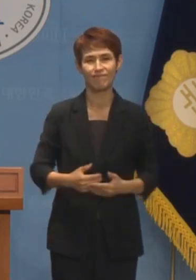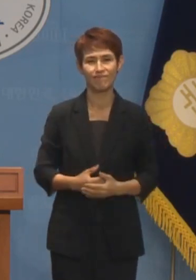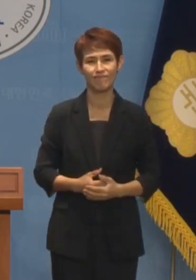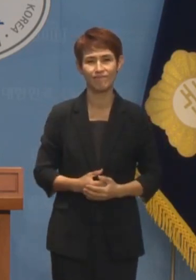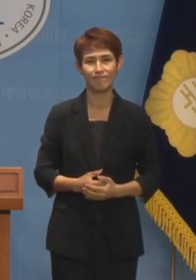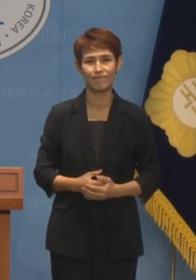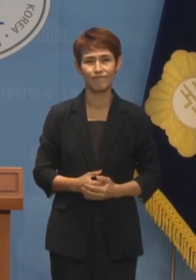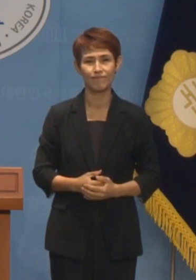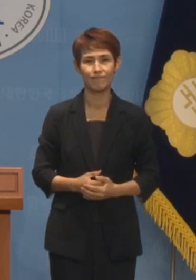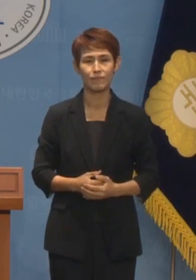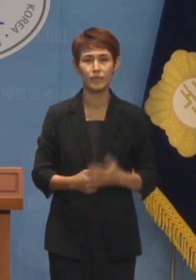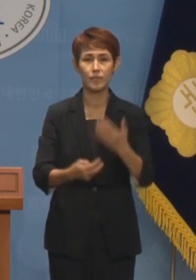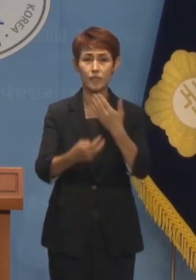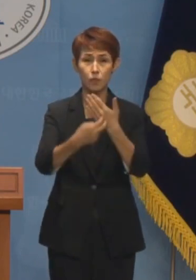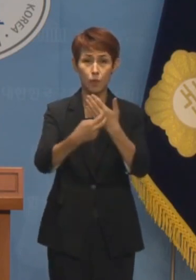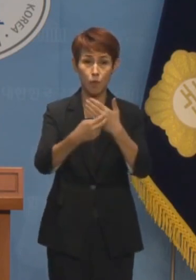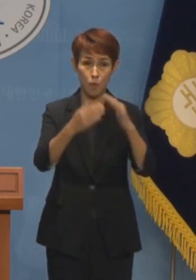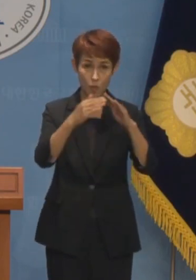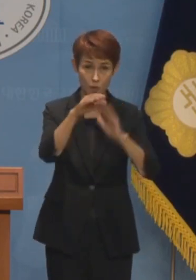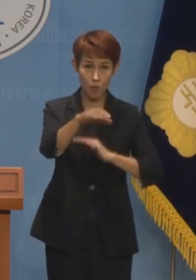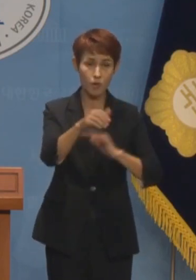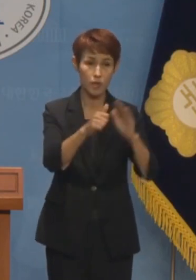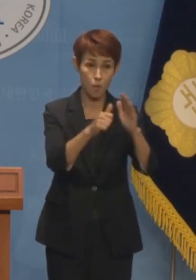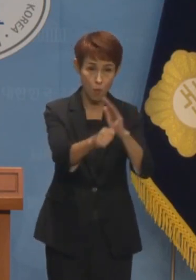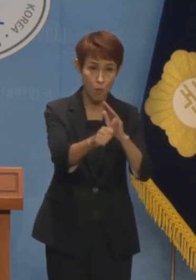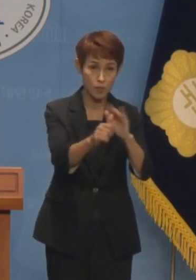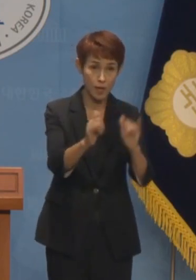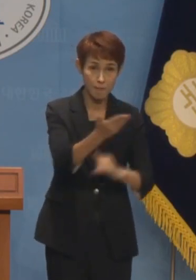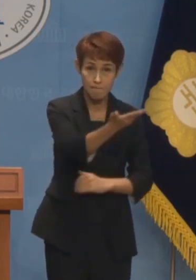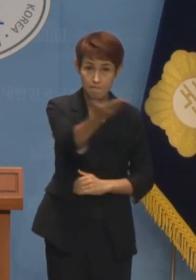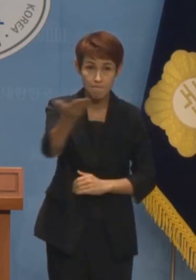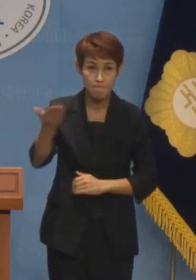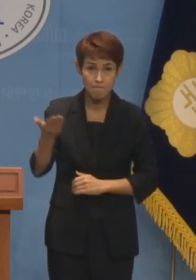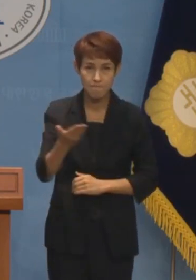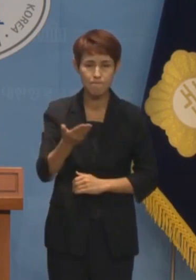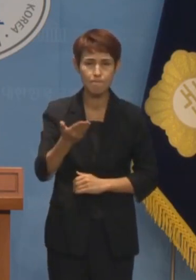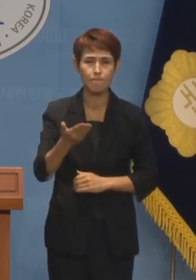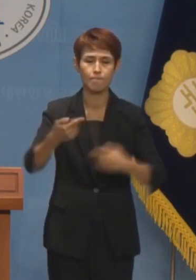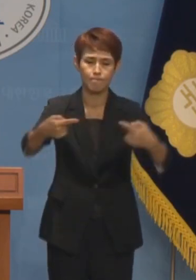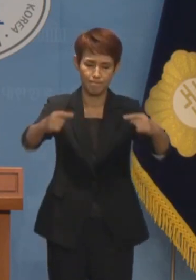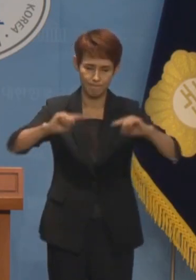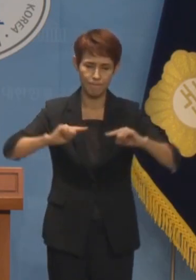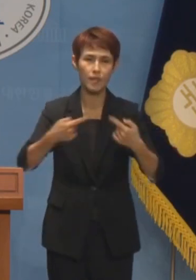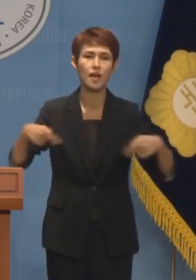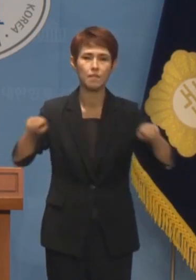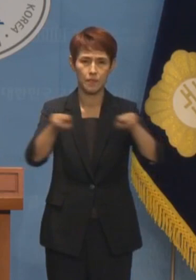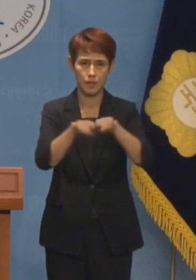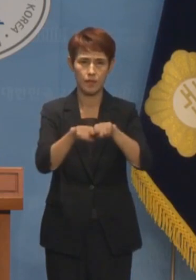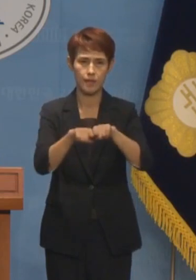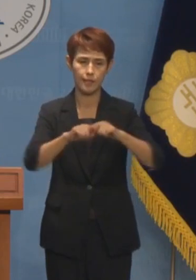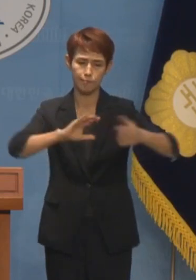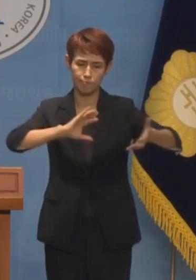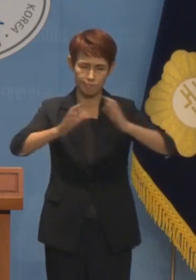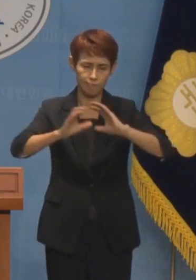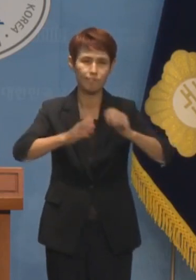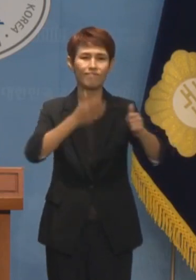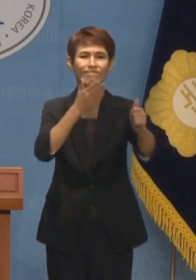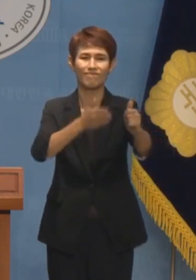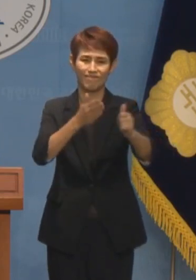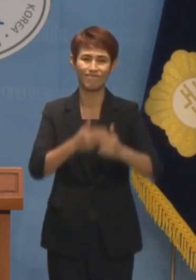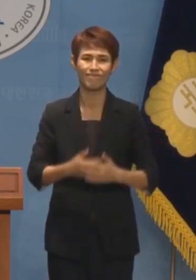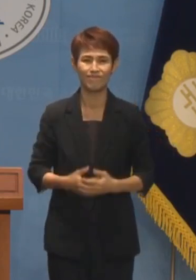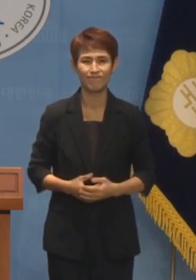의료계에서도 대표성을 가진 분들 모두 테이블에 나와 목소리를 내주시기를